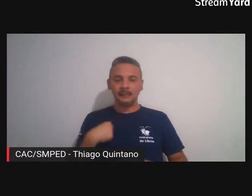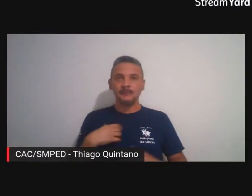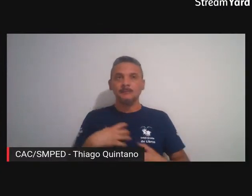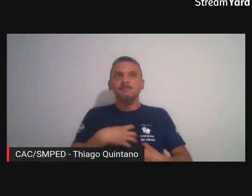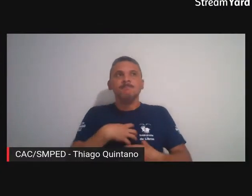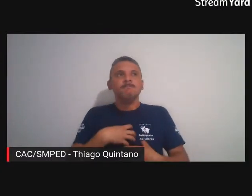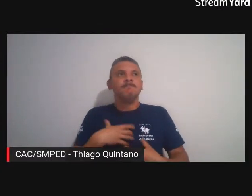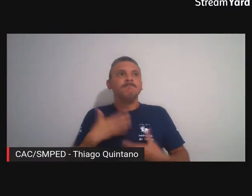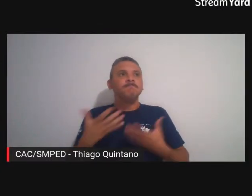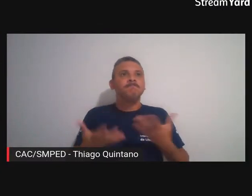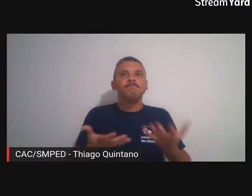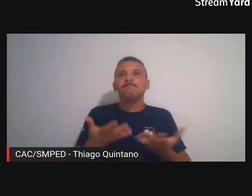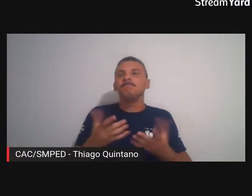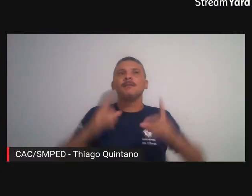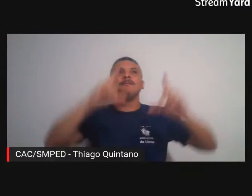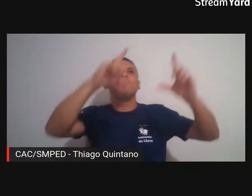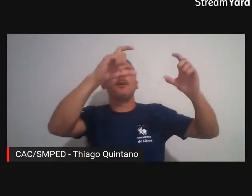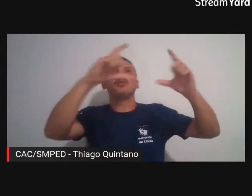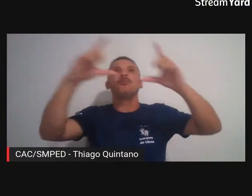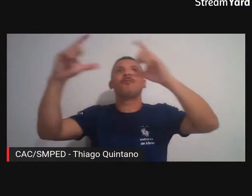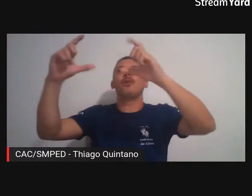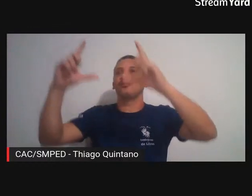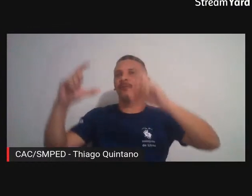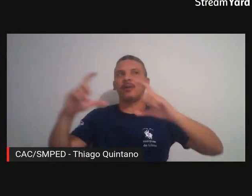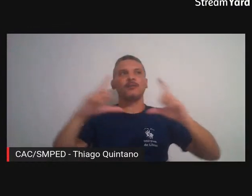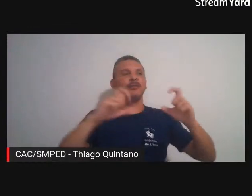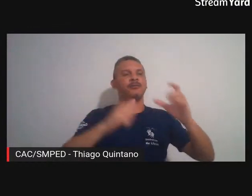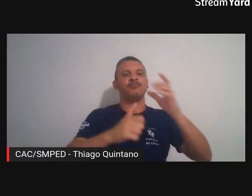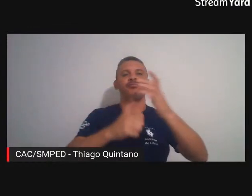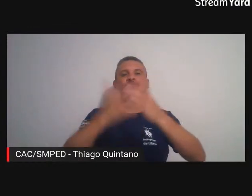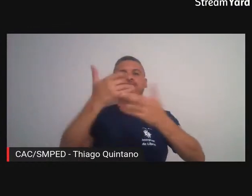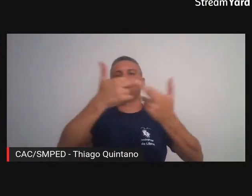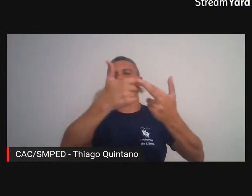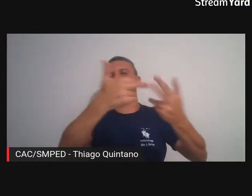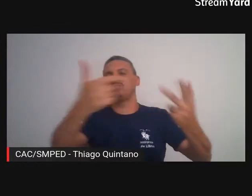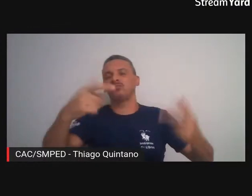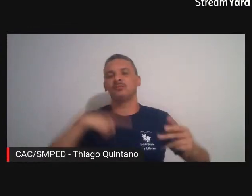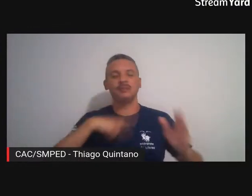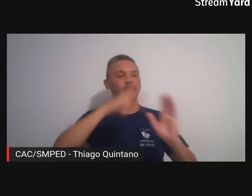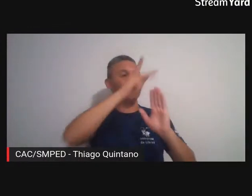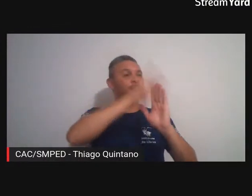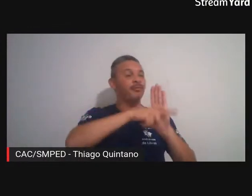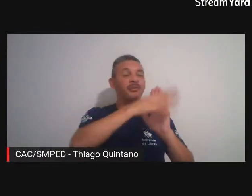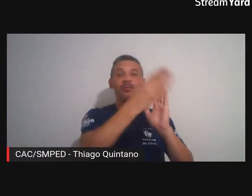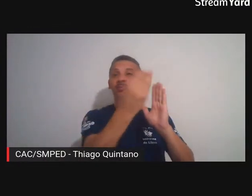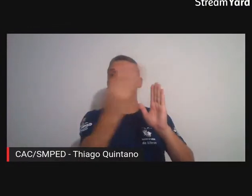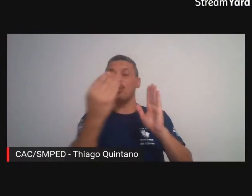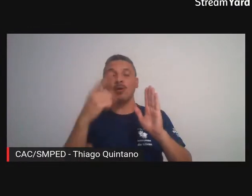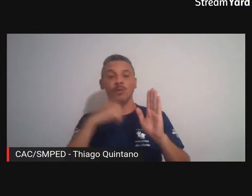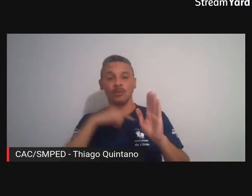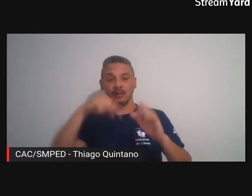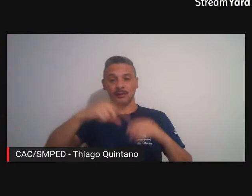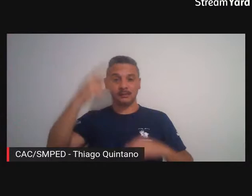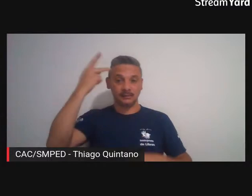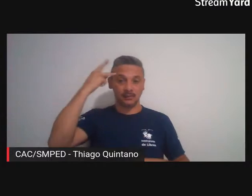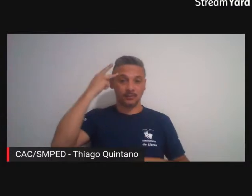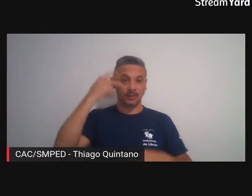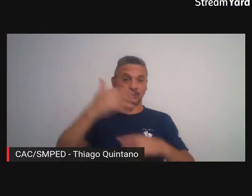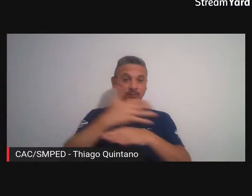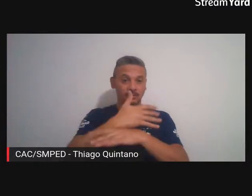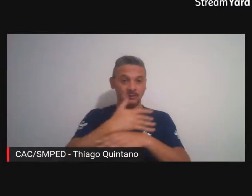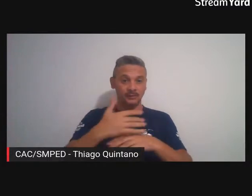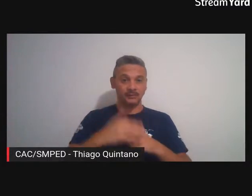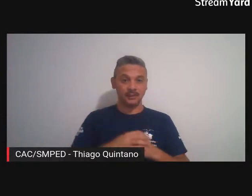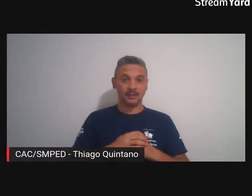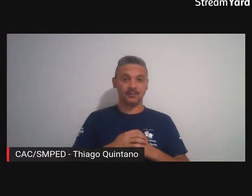em fotografar várias coisas outros projetos ao mesmo tempo da cidade de São Paulo pelo ar visto